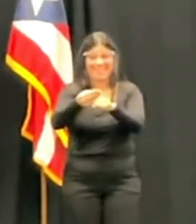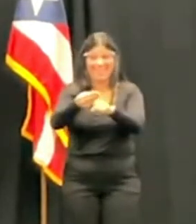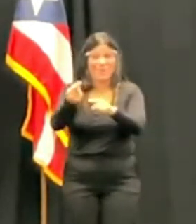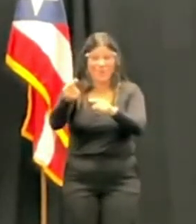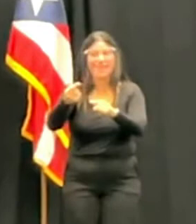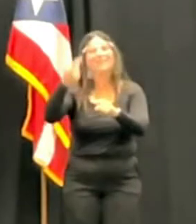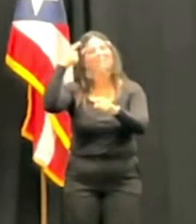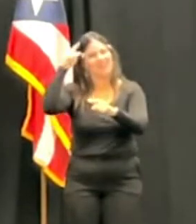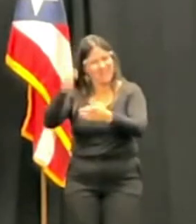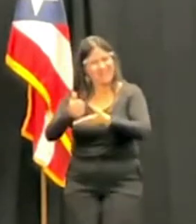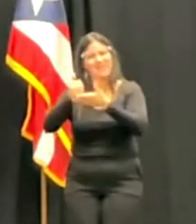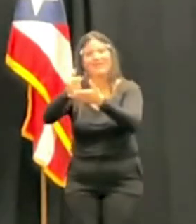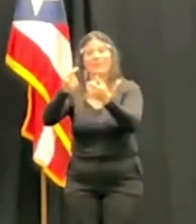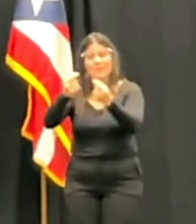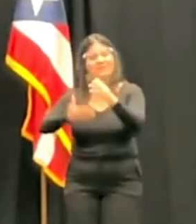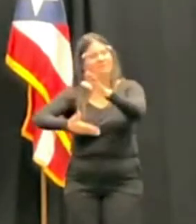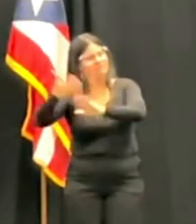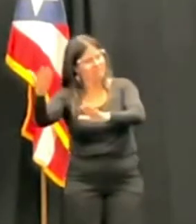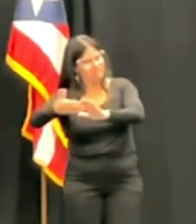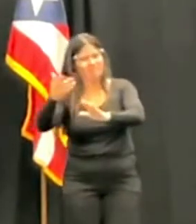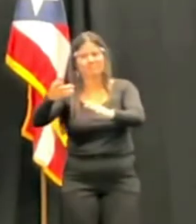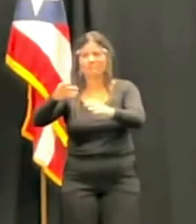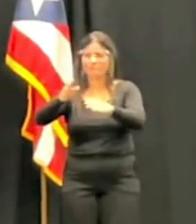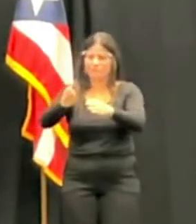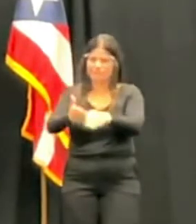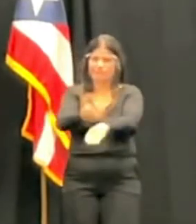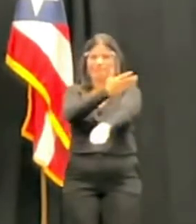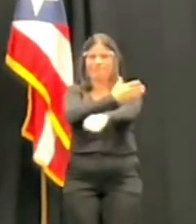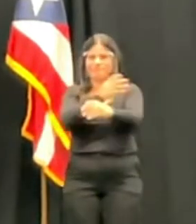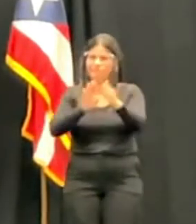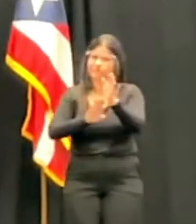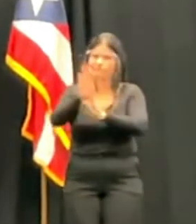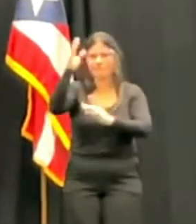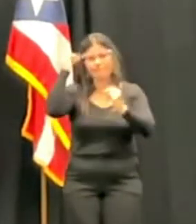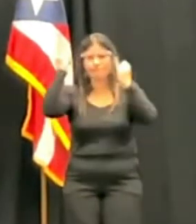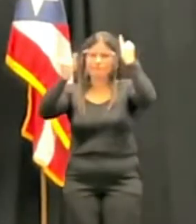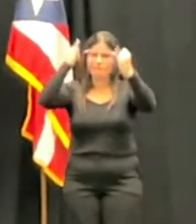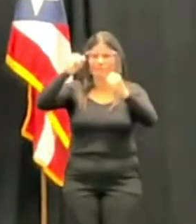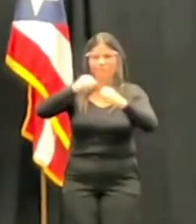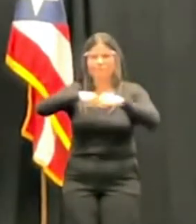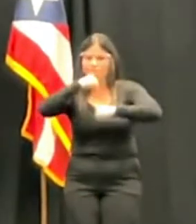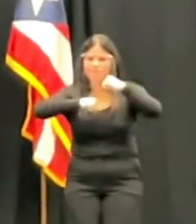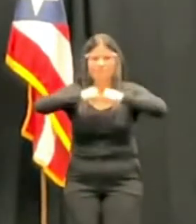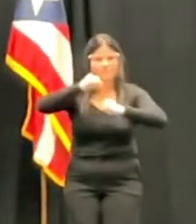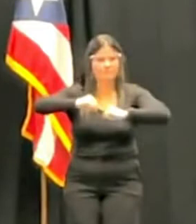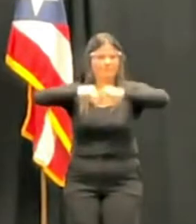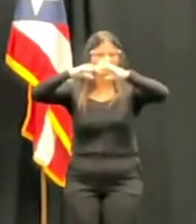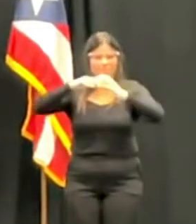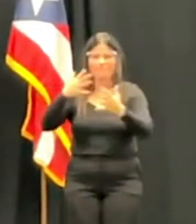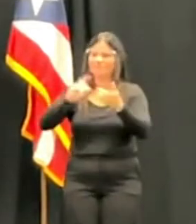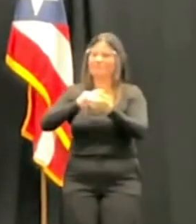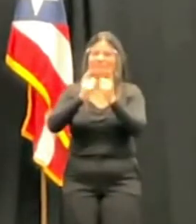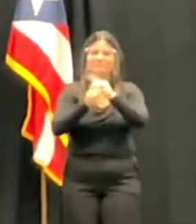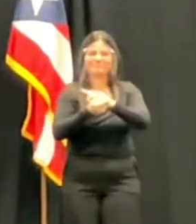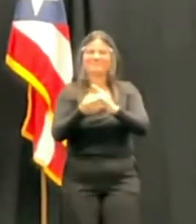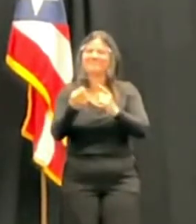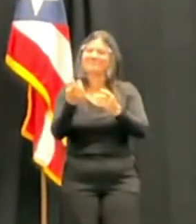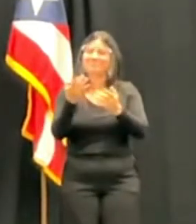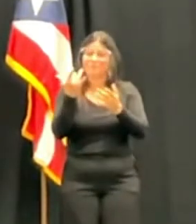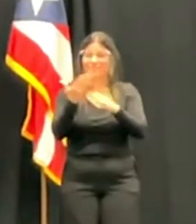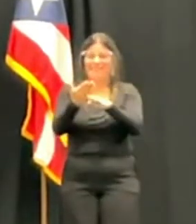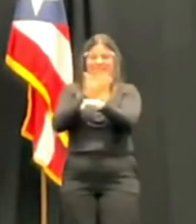que esa es una idea específica que tengo que hablar con la CPA Valdivieso para poder atender